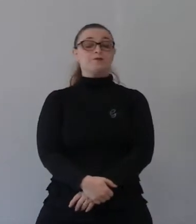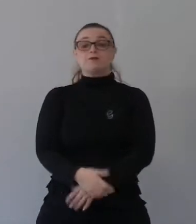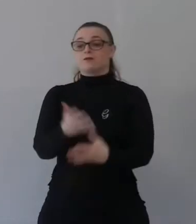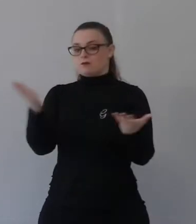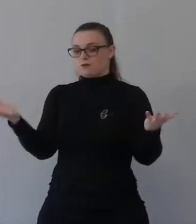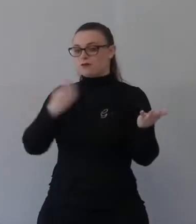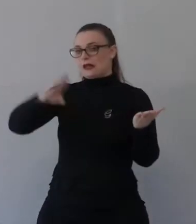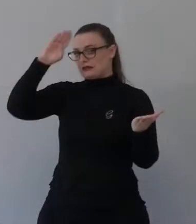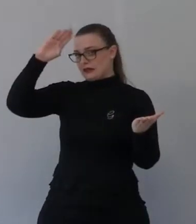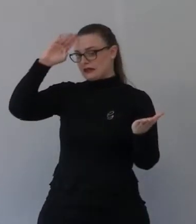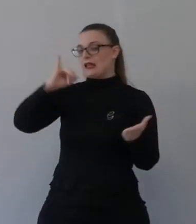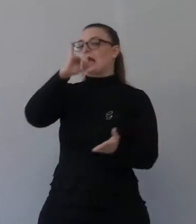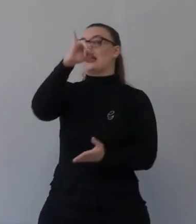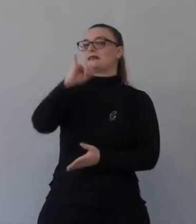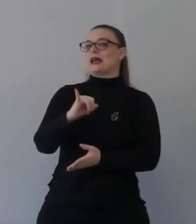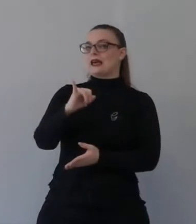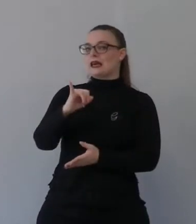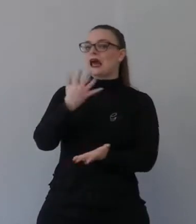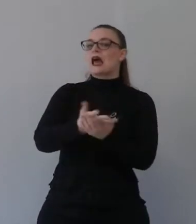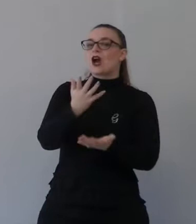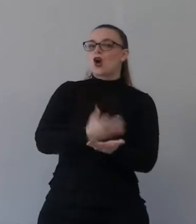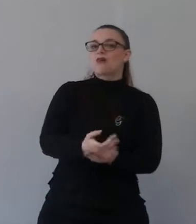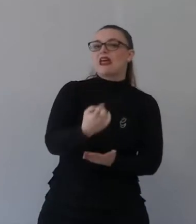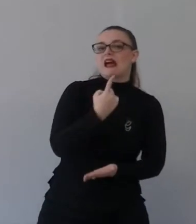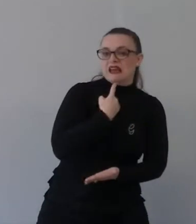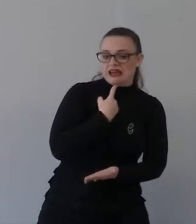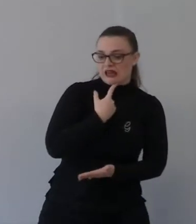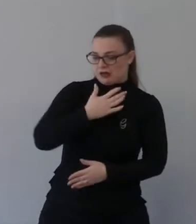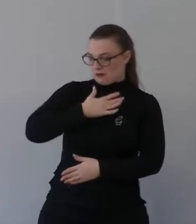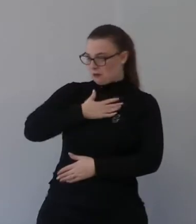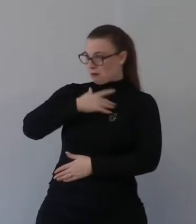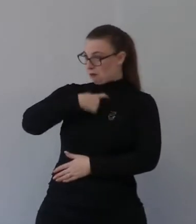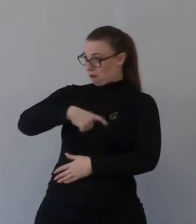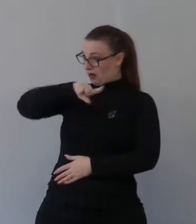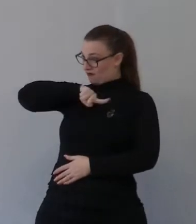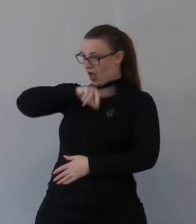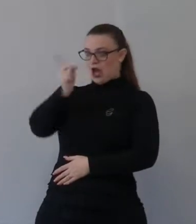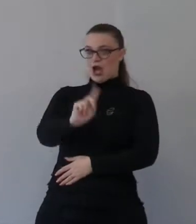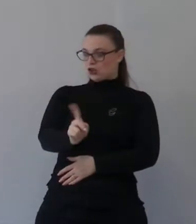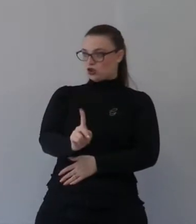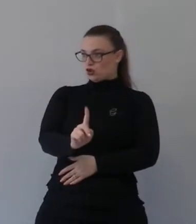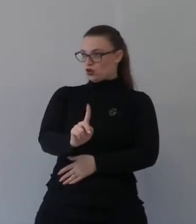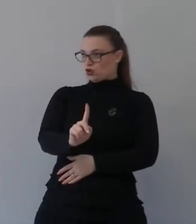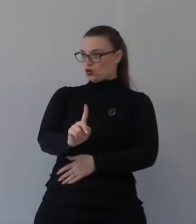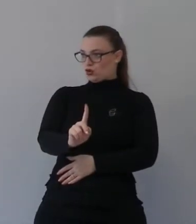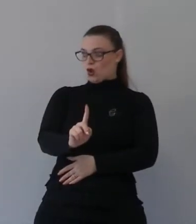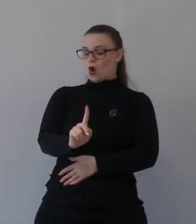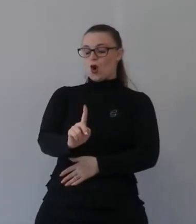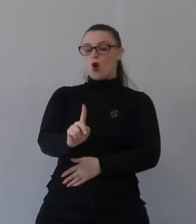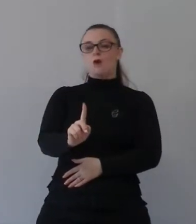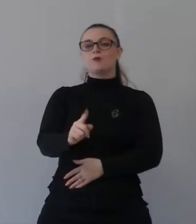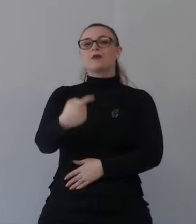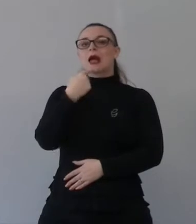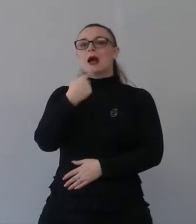Isaia non sta parlando di sé. Potrebbe sembrare che Isaia dice che il Signore mi ha unto, mi ha scelto. In